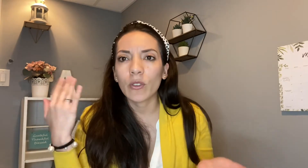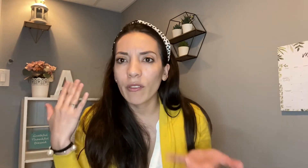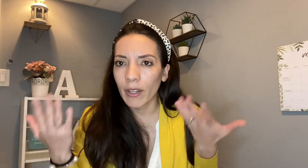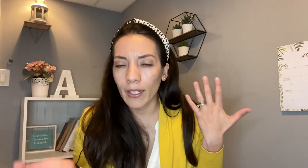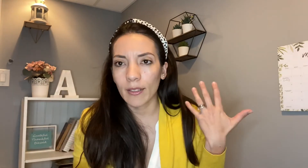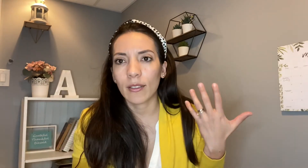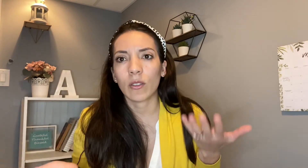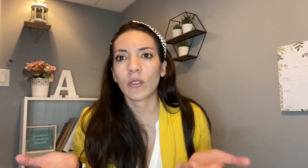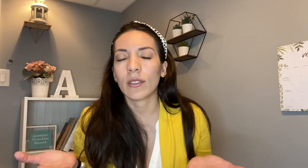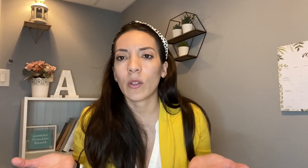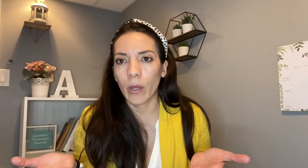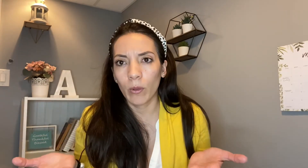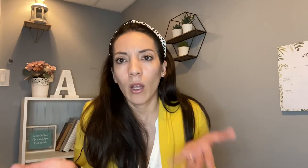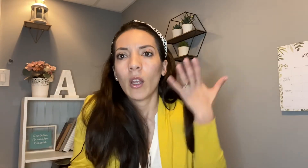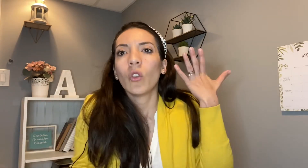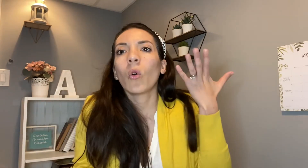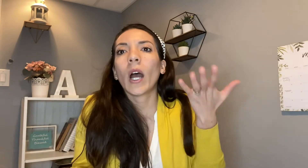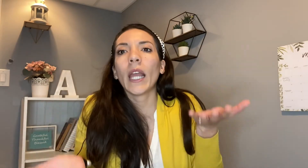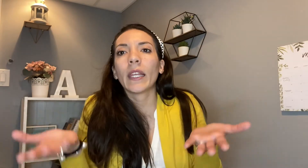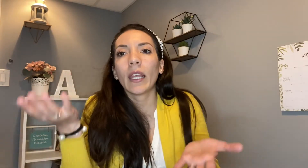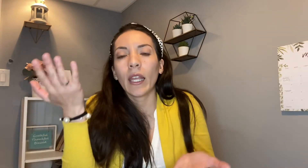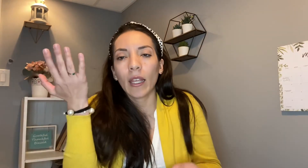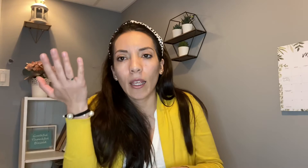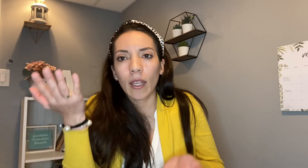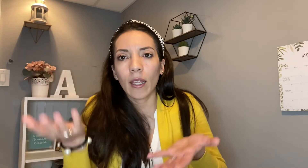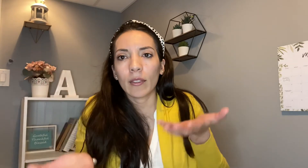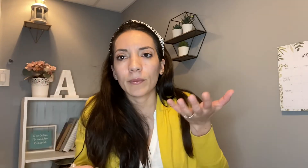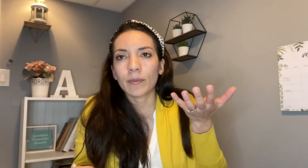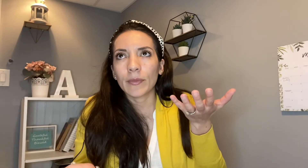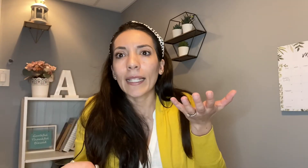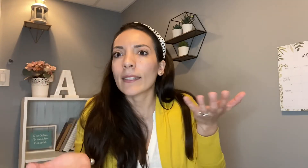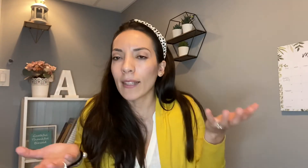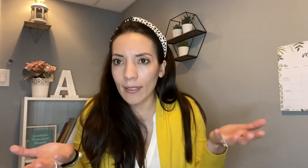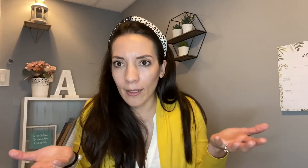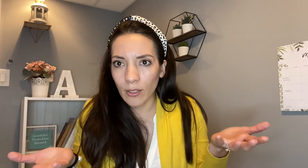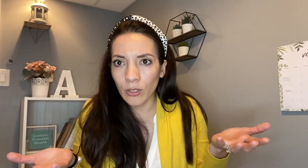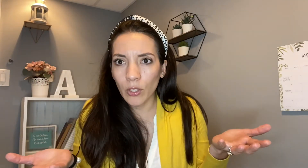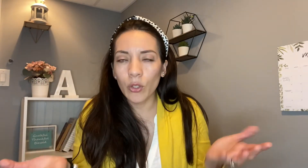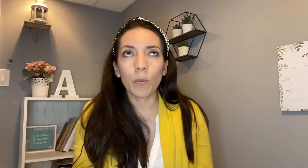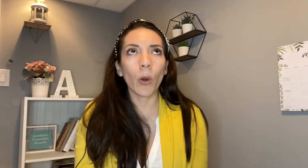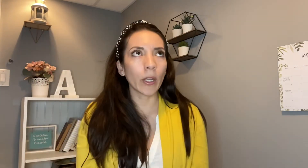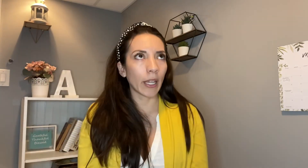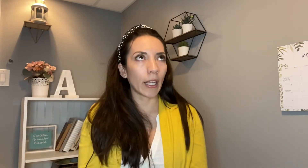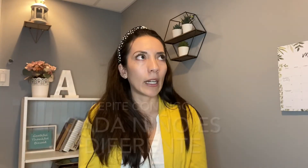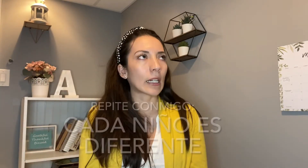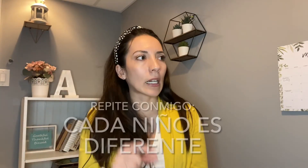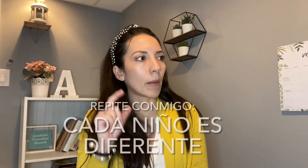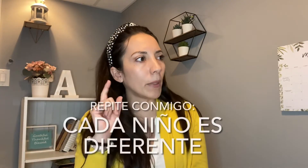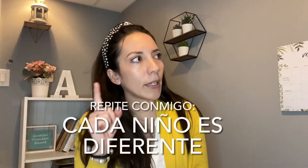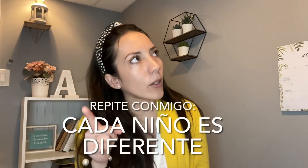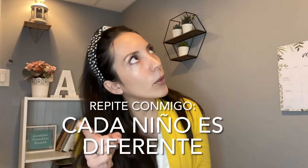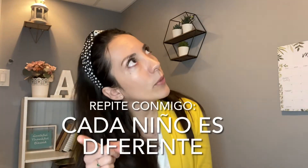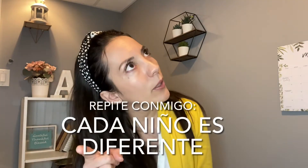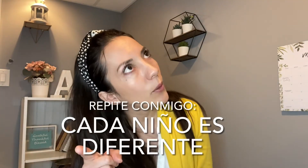diferentes entonces de nuevo no hay que estandarizar a los niños porque repite conmigo